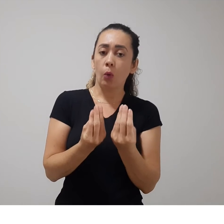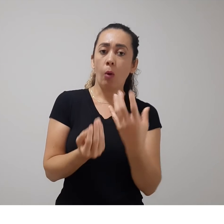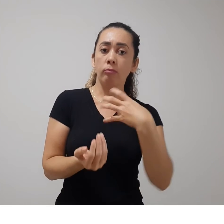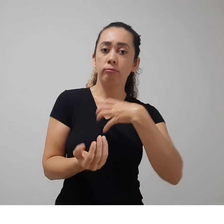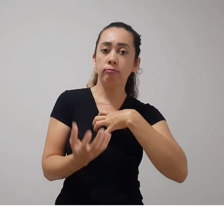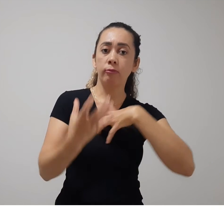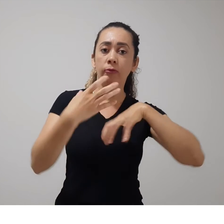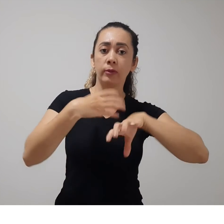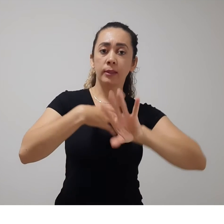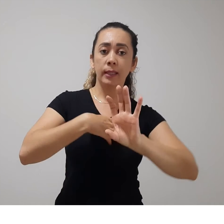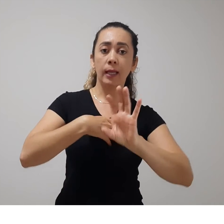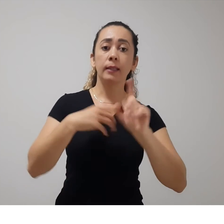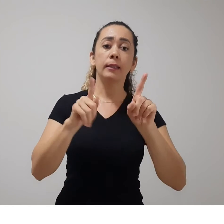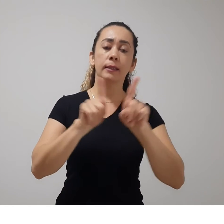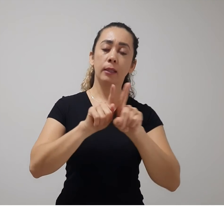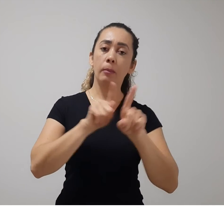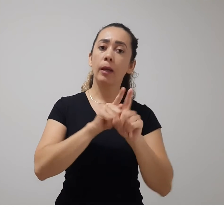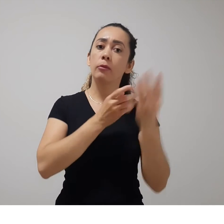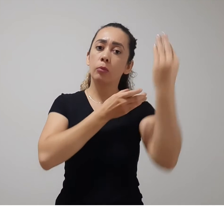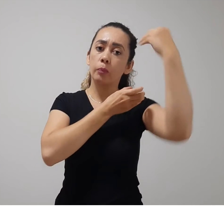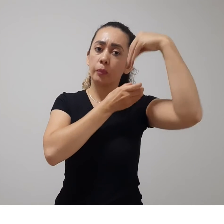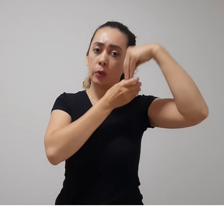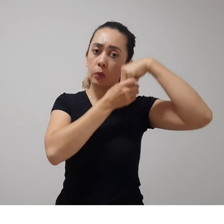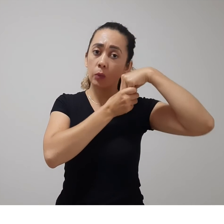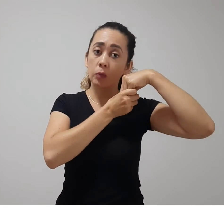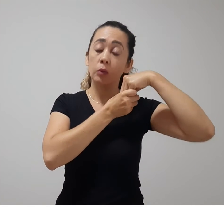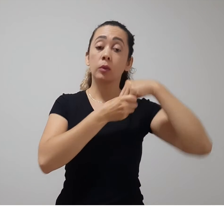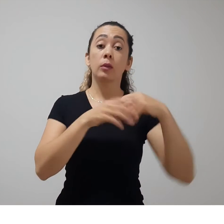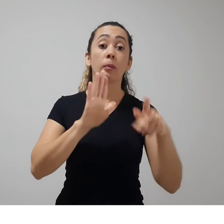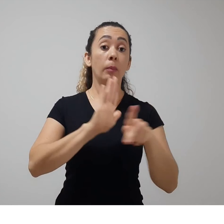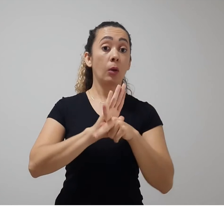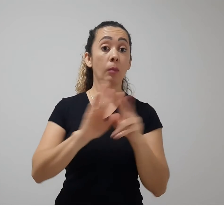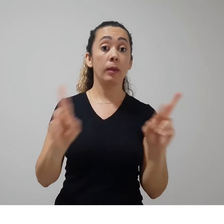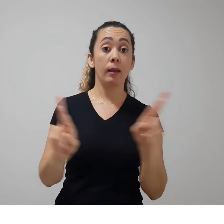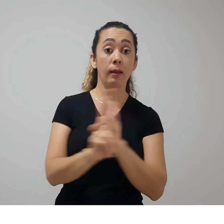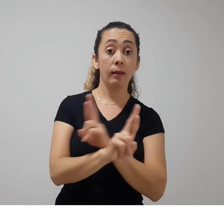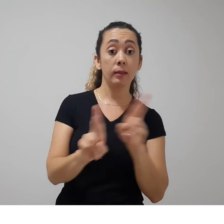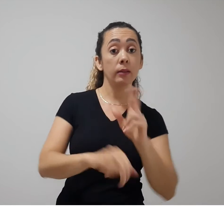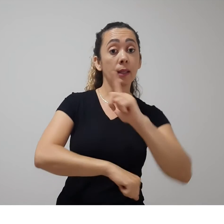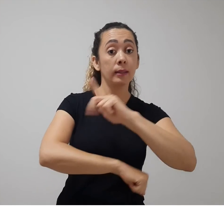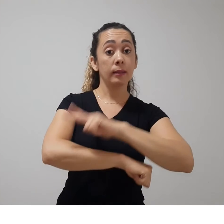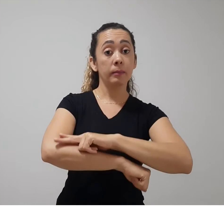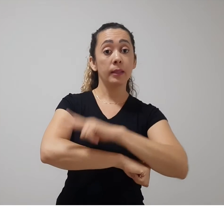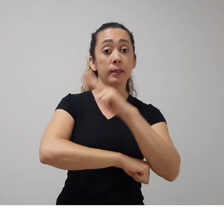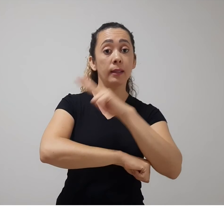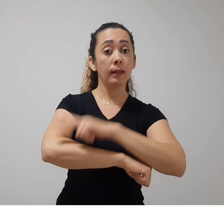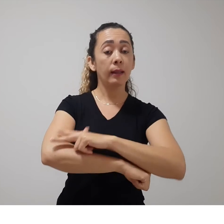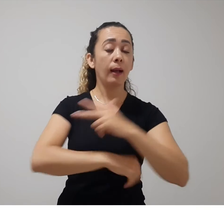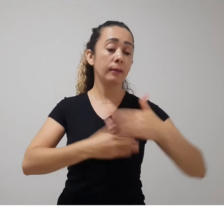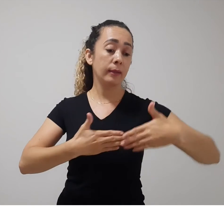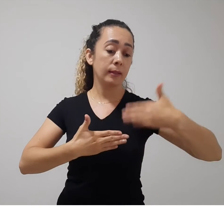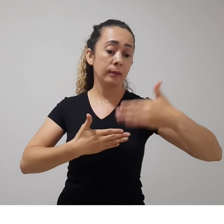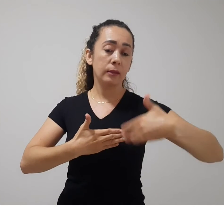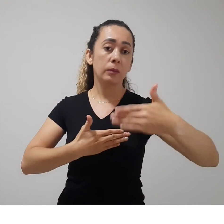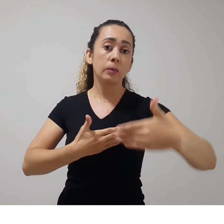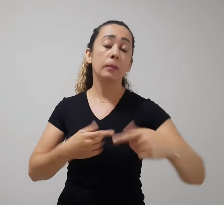Essa teoria, as teorias relacionadas à psicanálise, elas vão se desdobrando, mas sempre em torno da questão da